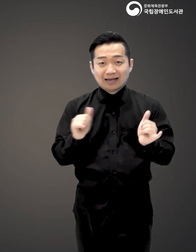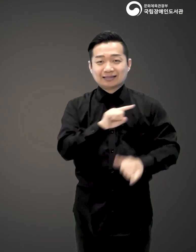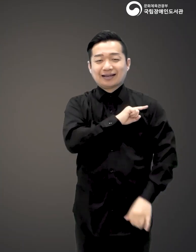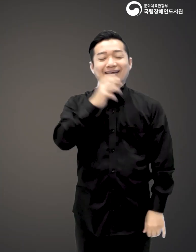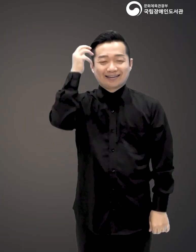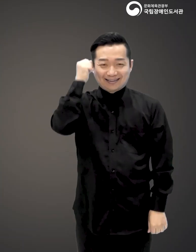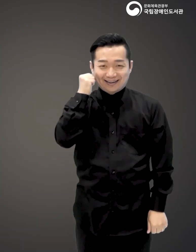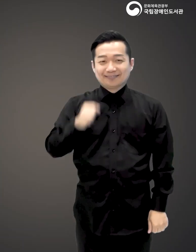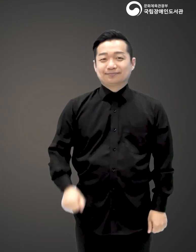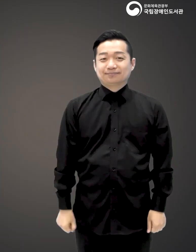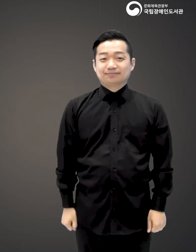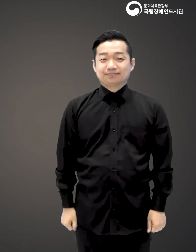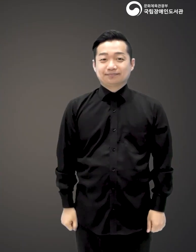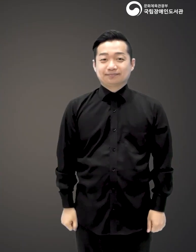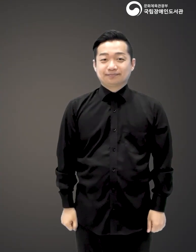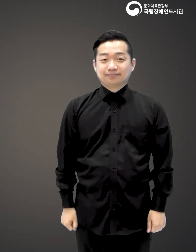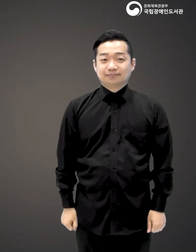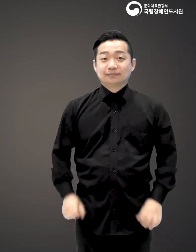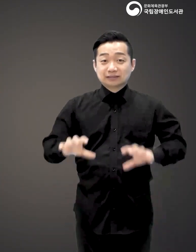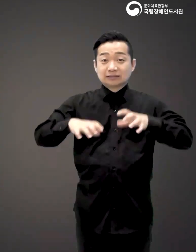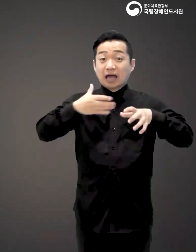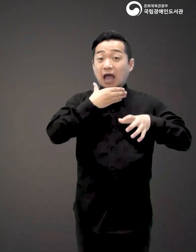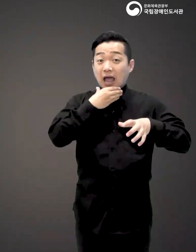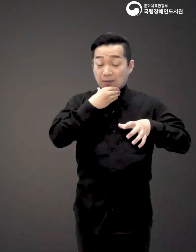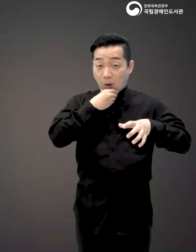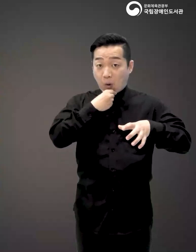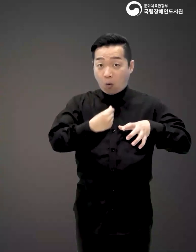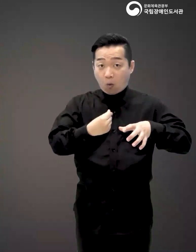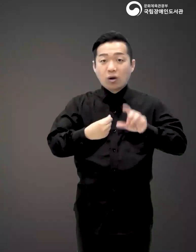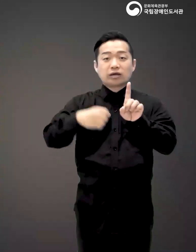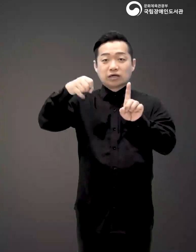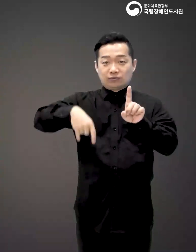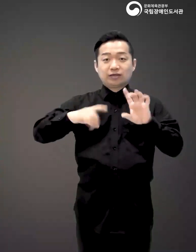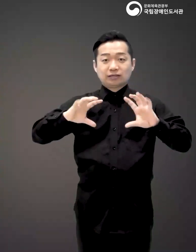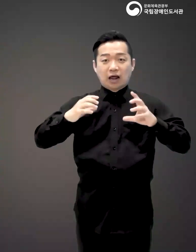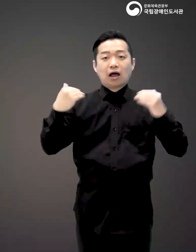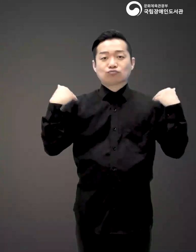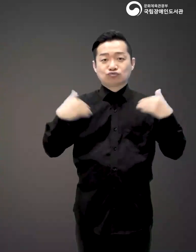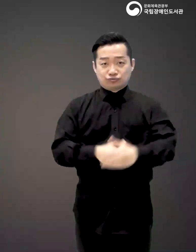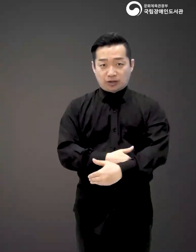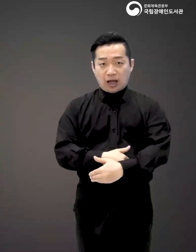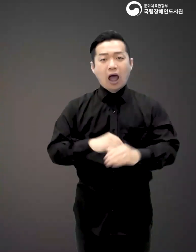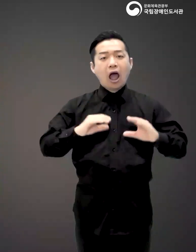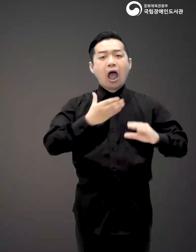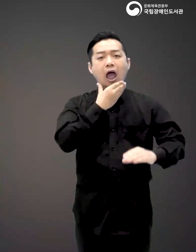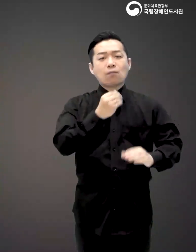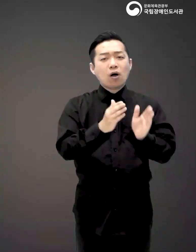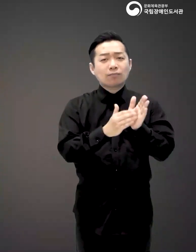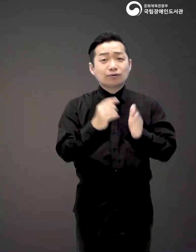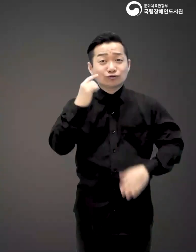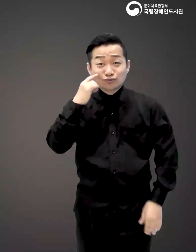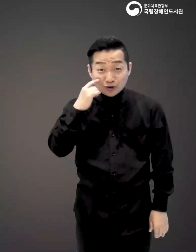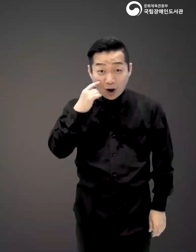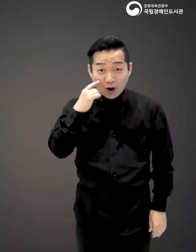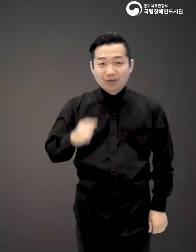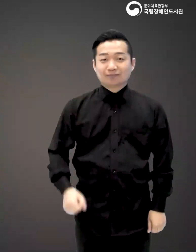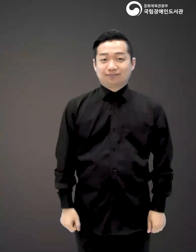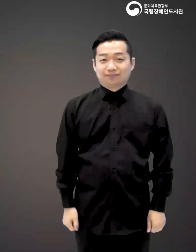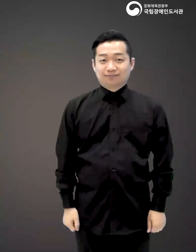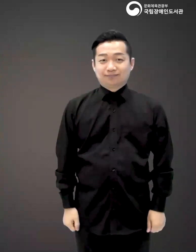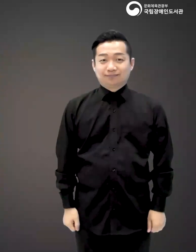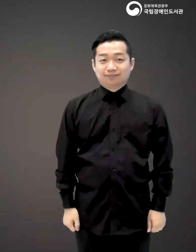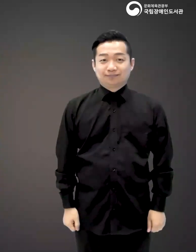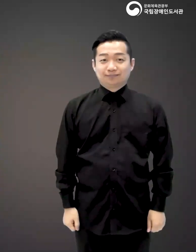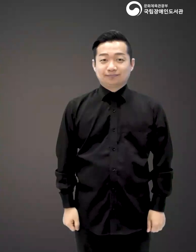사람들이 제 기억에 납니다. 세계 행복지수 1위의 나라 부탄 행복의 비밀이 궁금하시다면